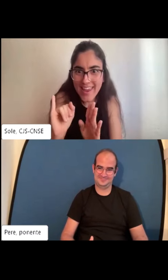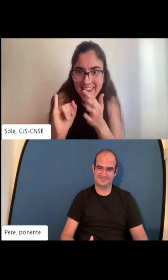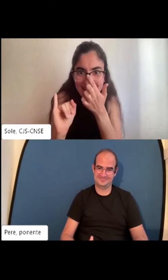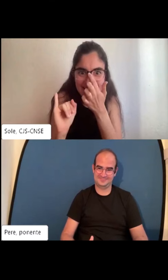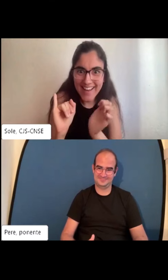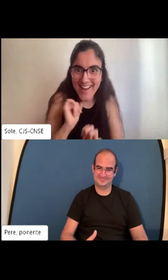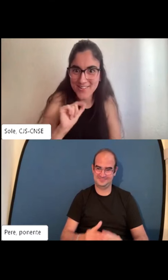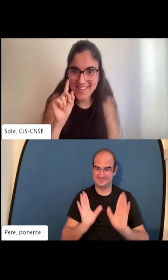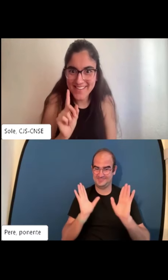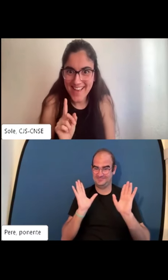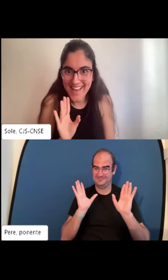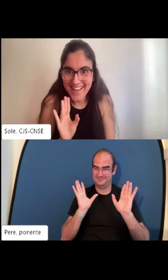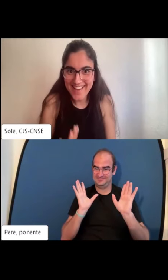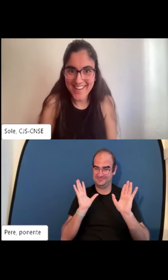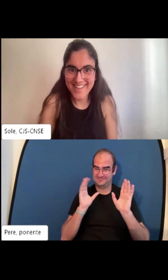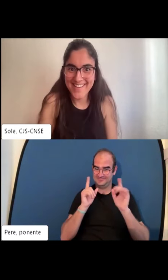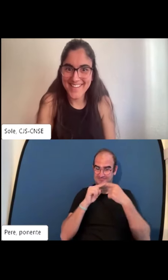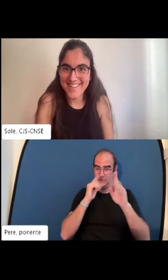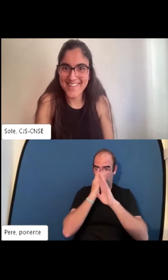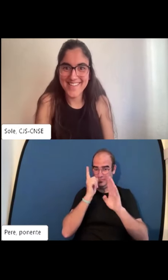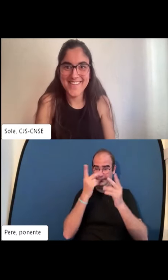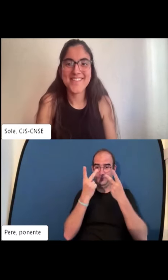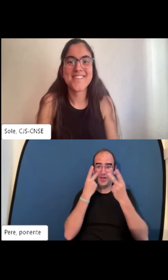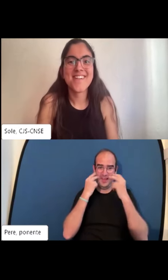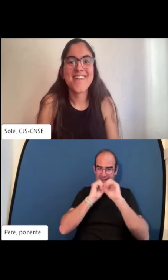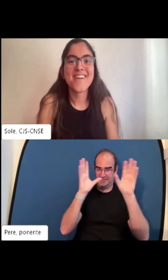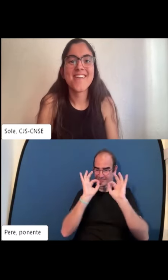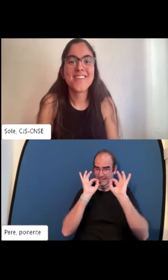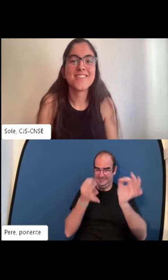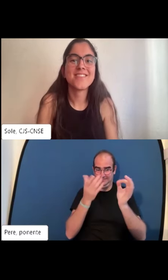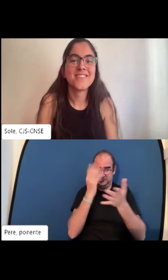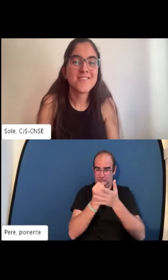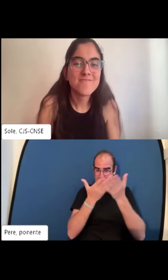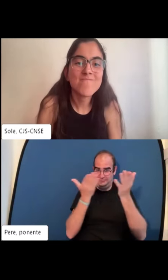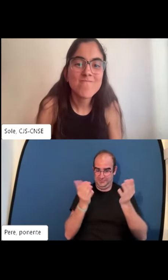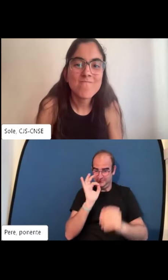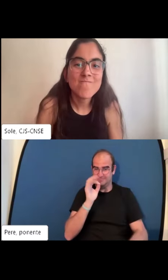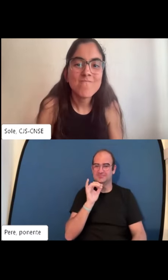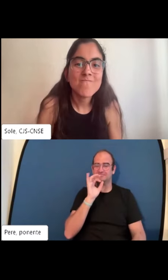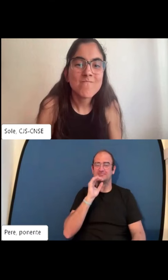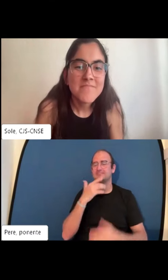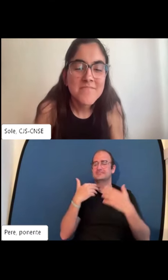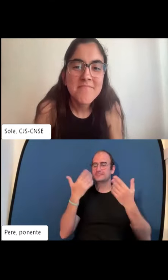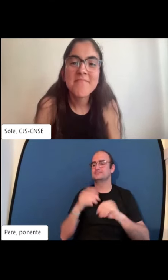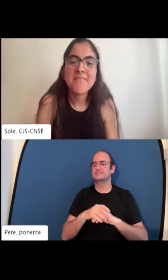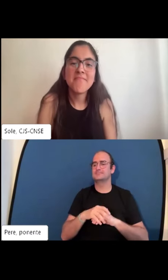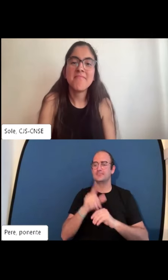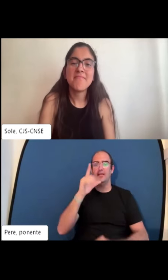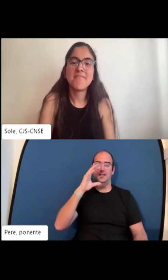yo veo ahí no sé si a lo mejor luego hay un mensaje oculto aquí no sé yo no no es muy muy muy visual